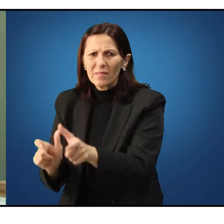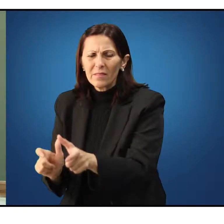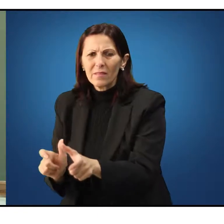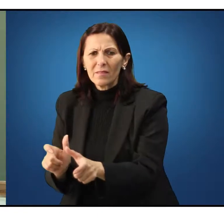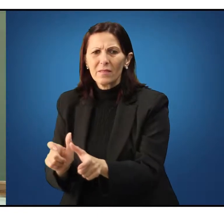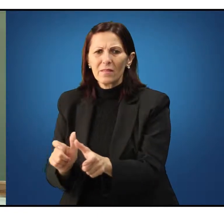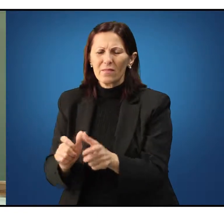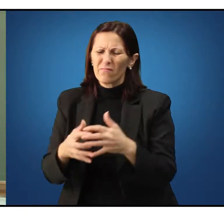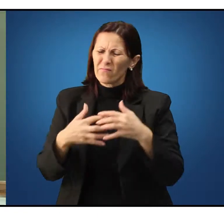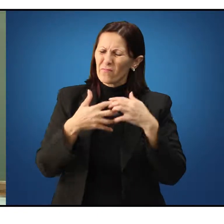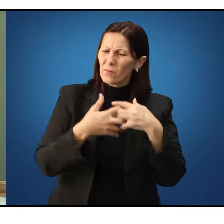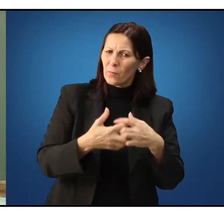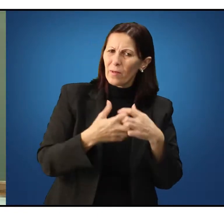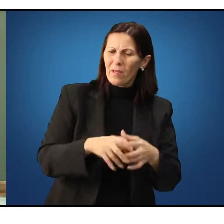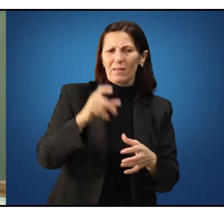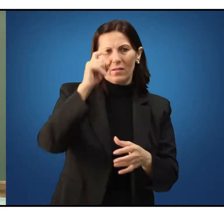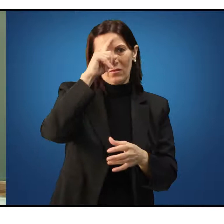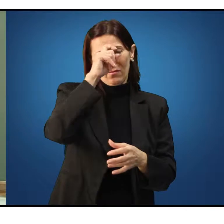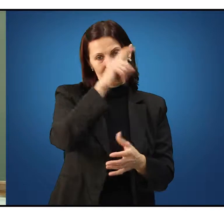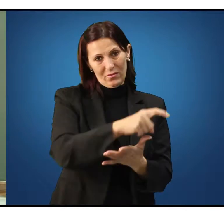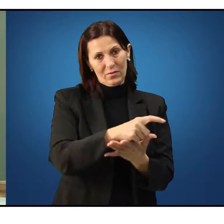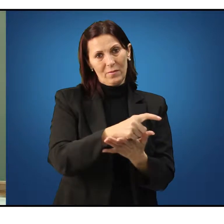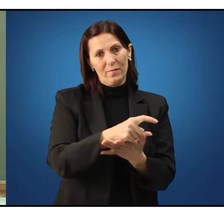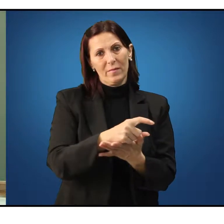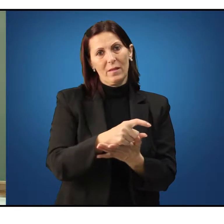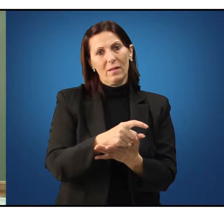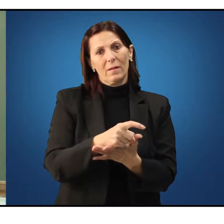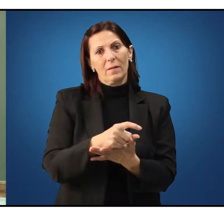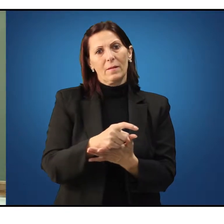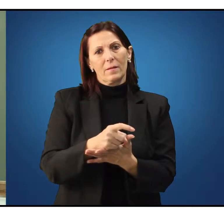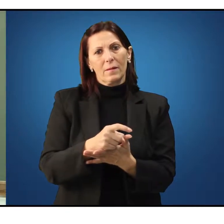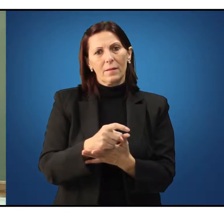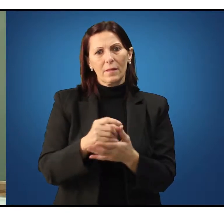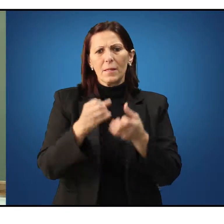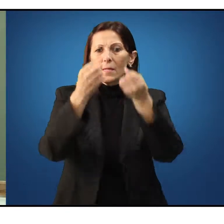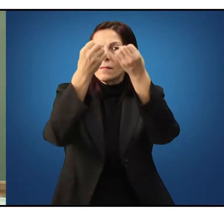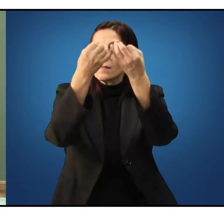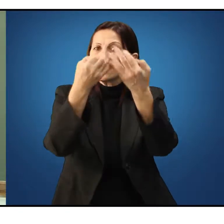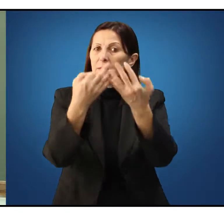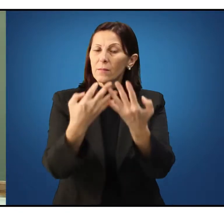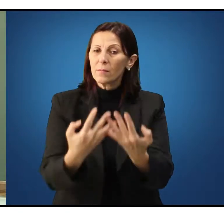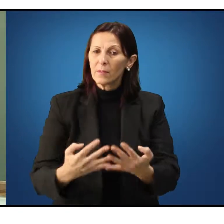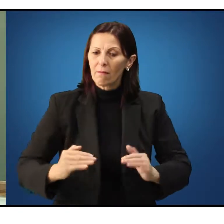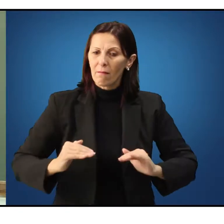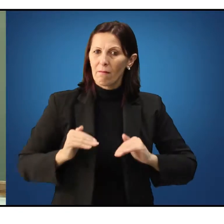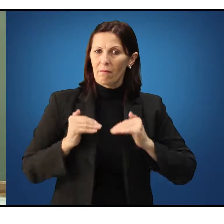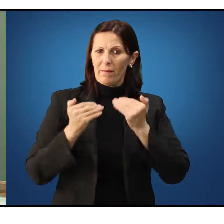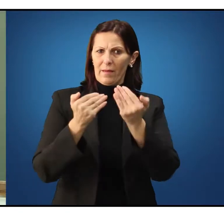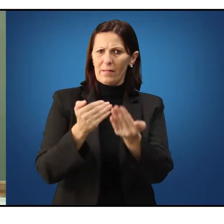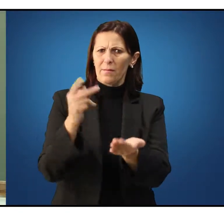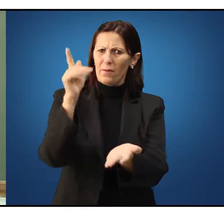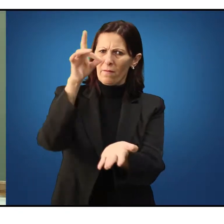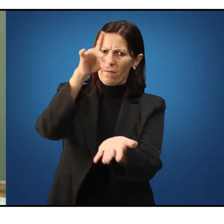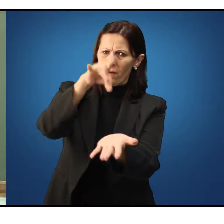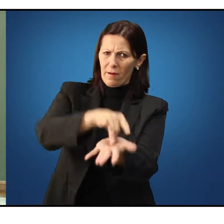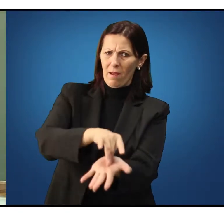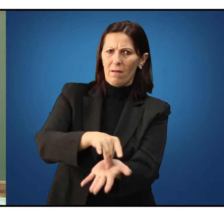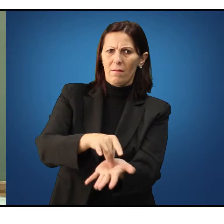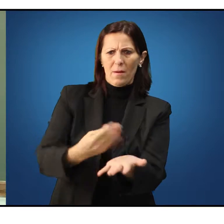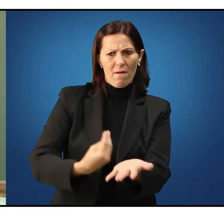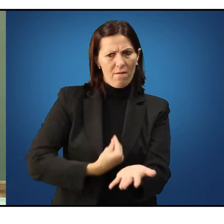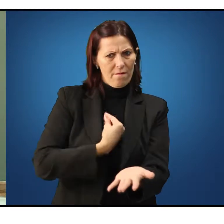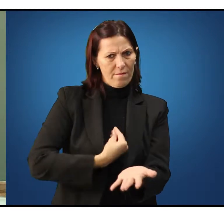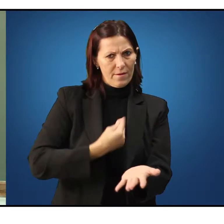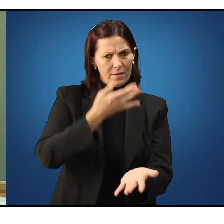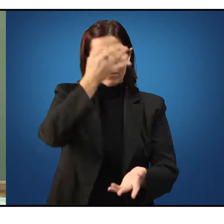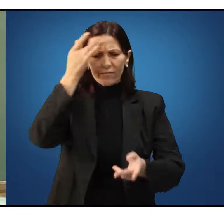complexa e as explicações dadas para a realidade, para a vida